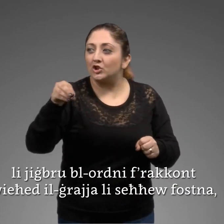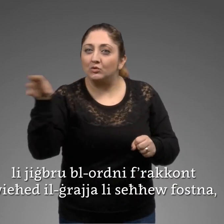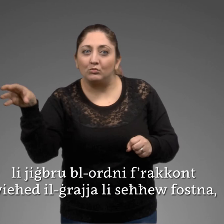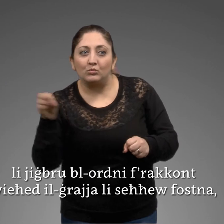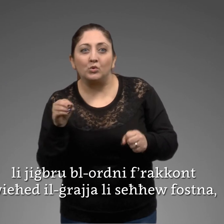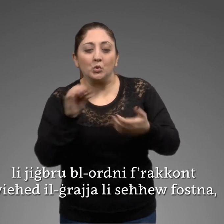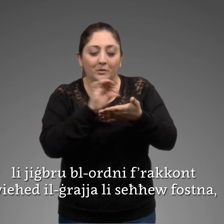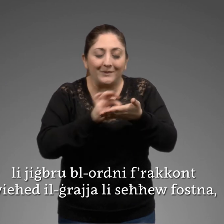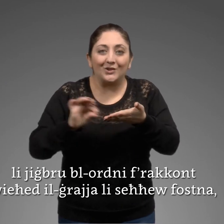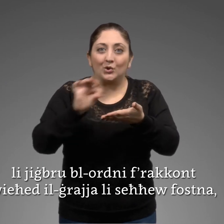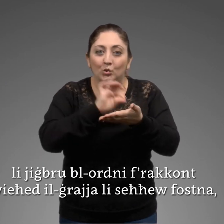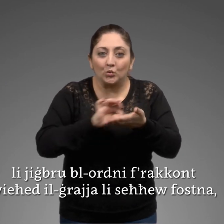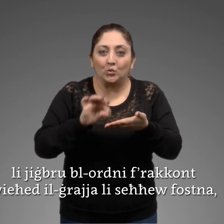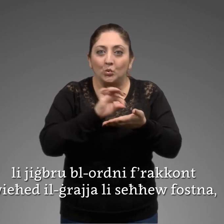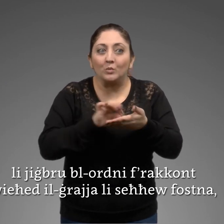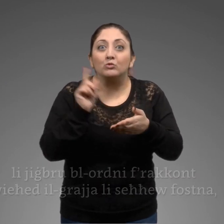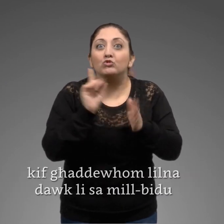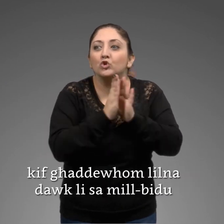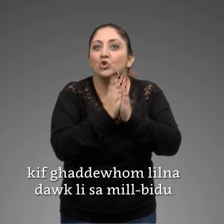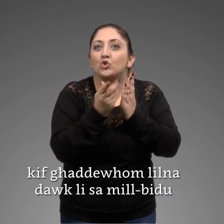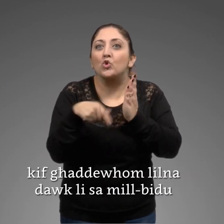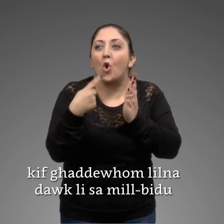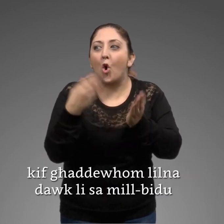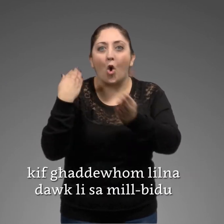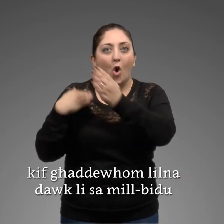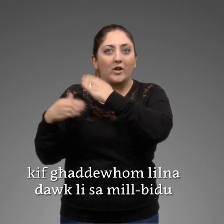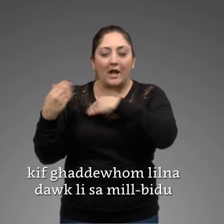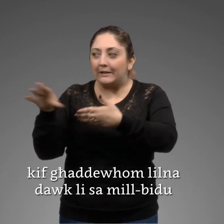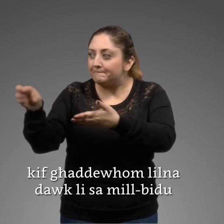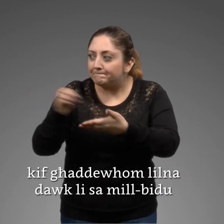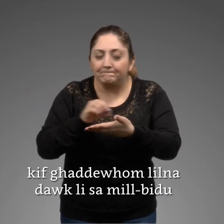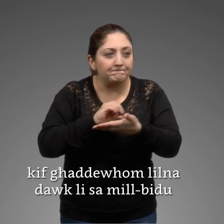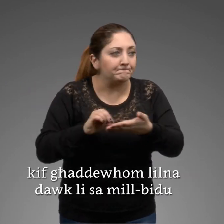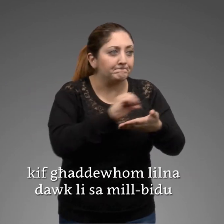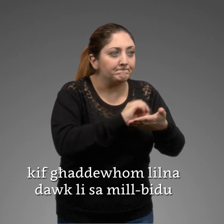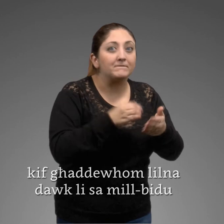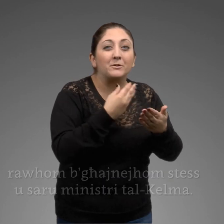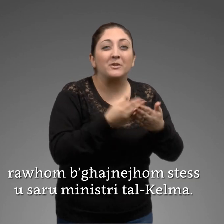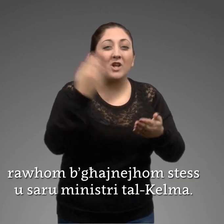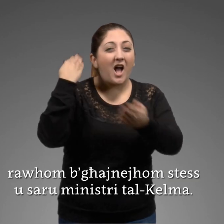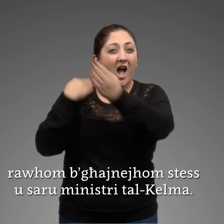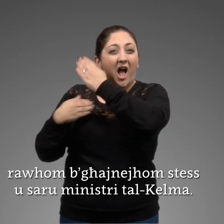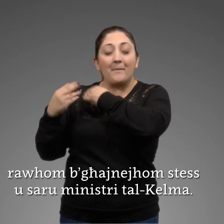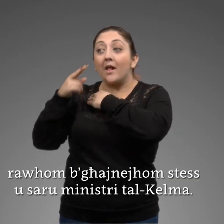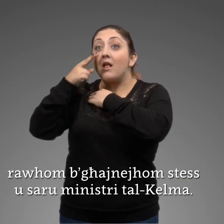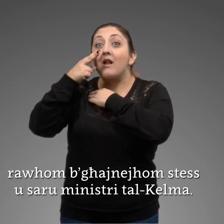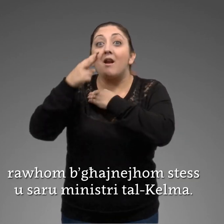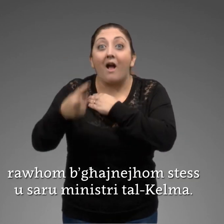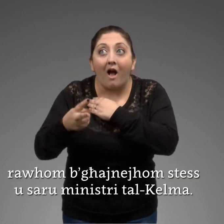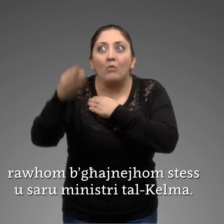iġrajja li seħu fosna kifad dewom l-inna dawk li saml-bidu rawon bajnejom stess